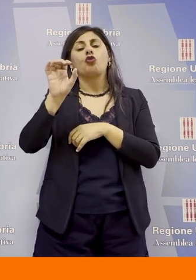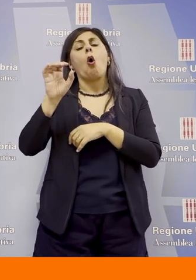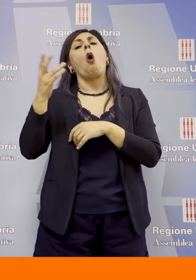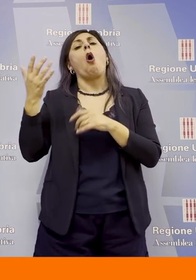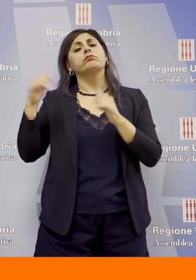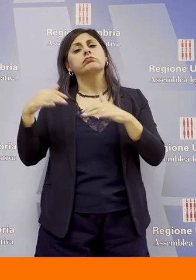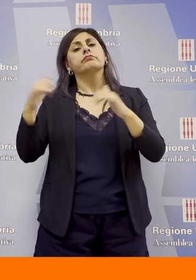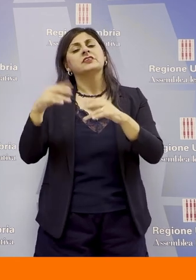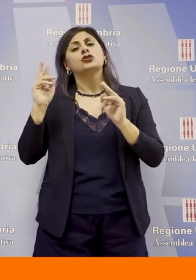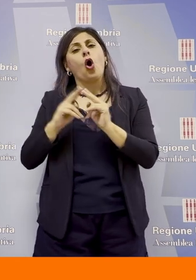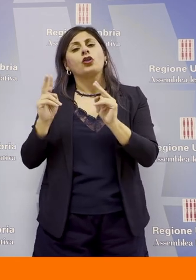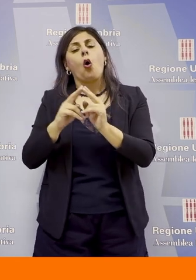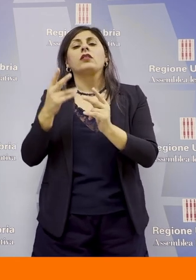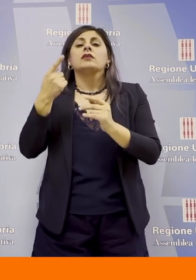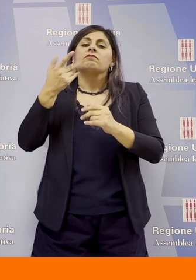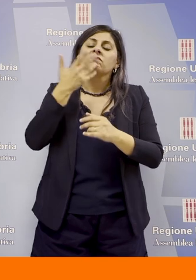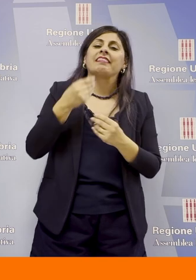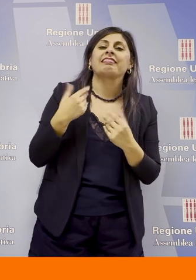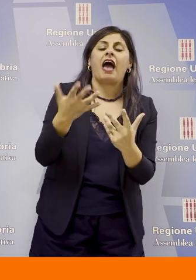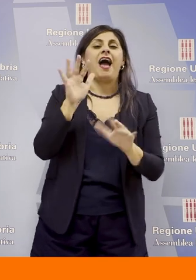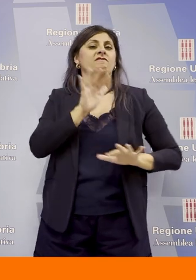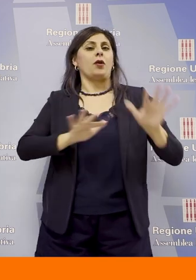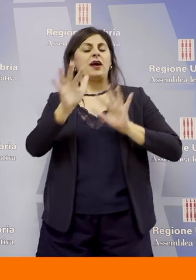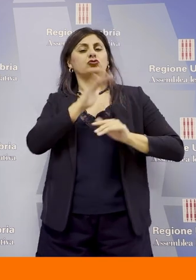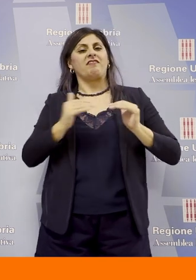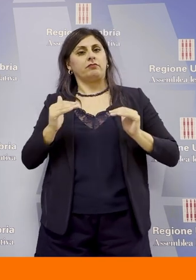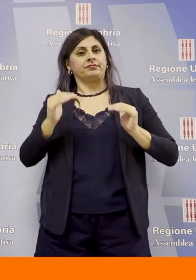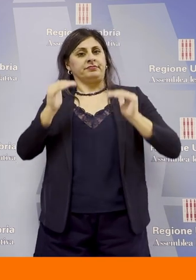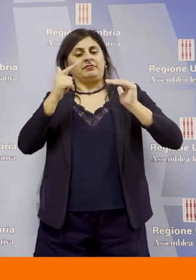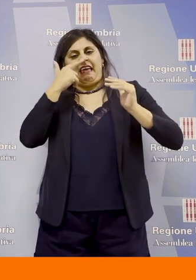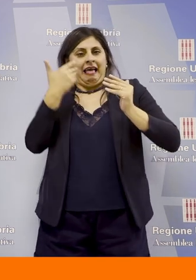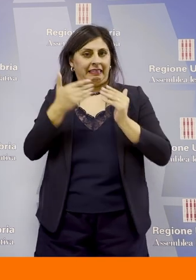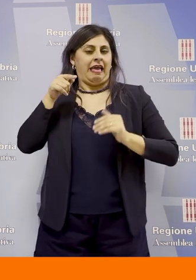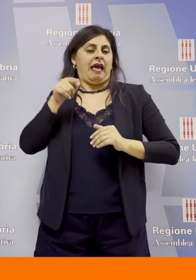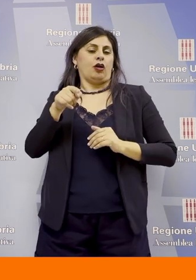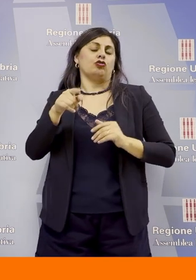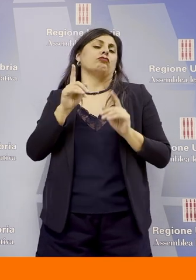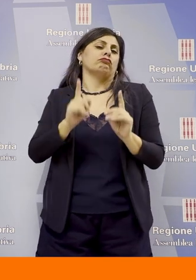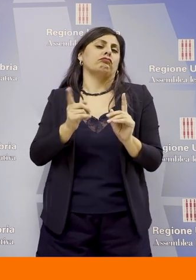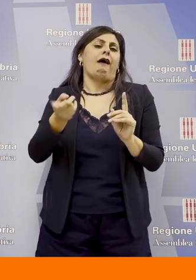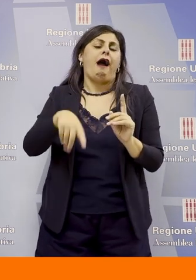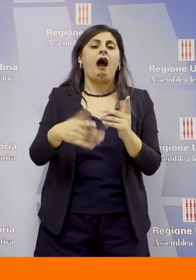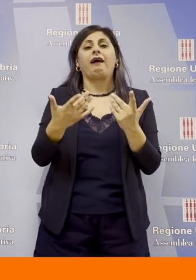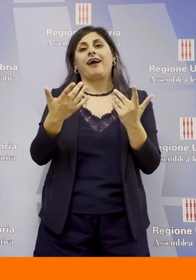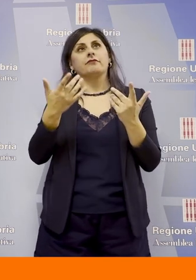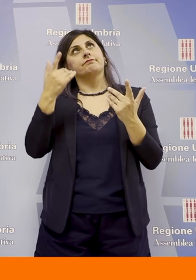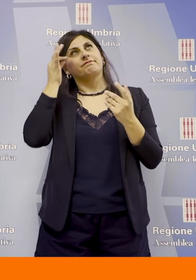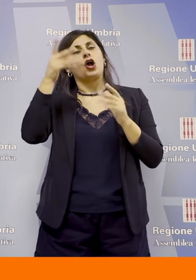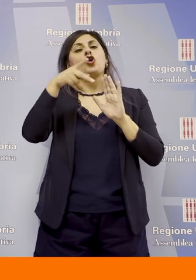consentire un livello di informazione adeguato compatibile anche con quello che era un quadro normativo